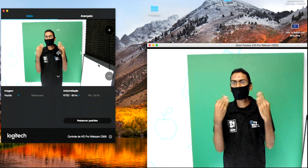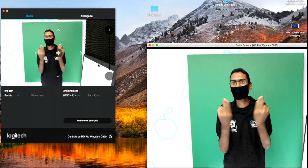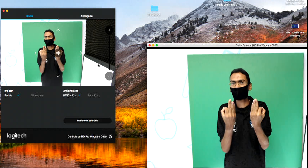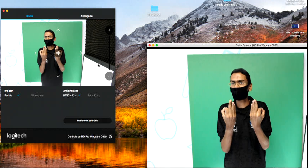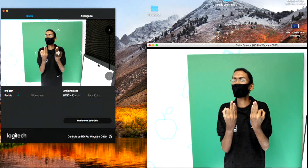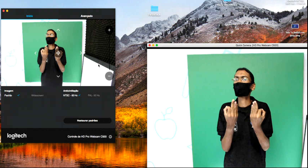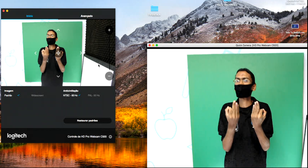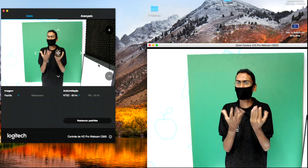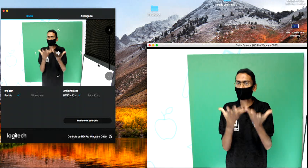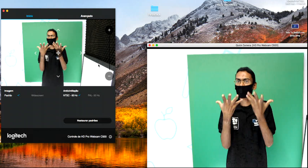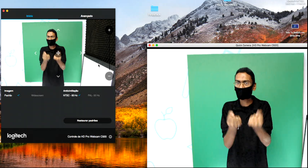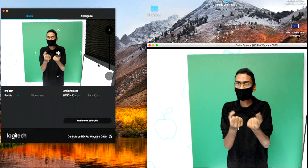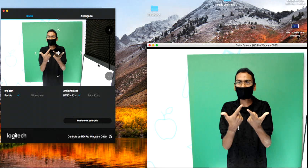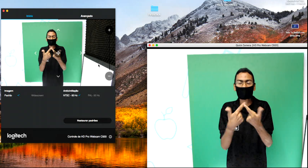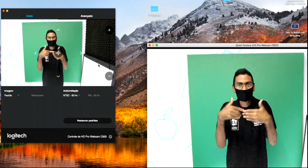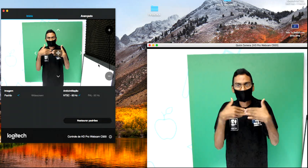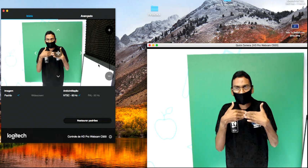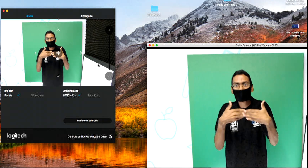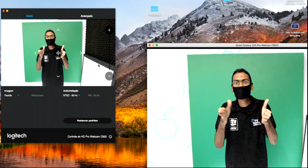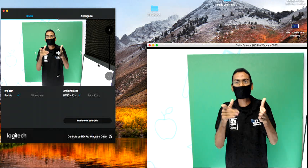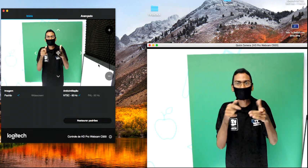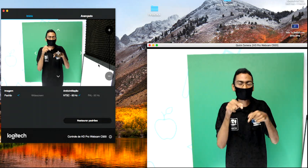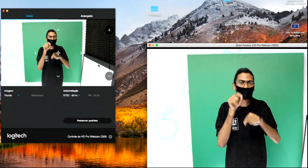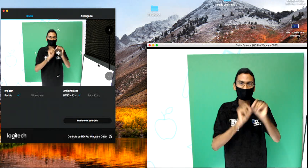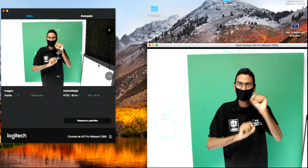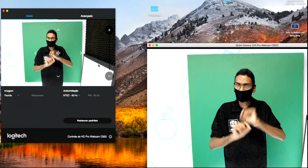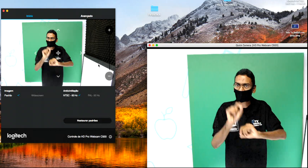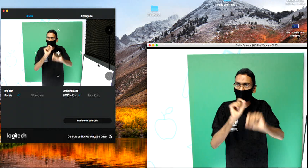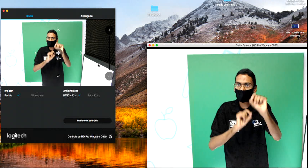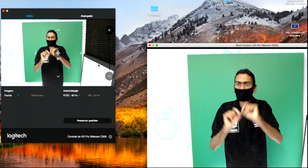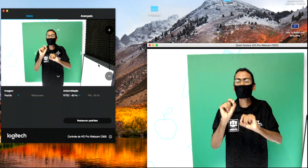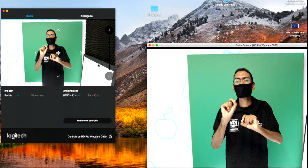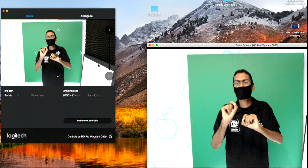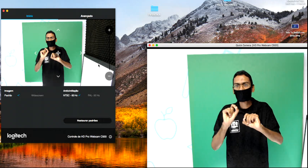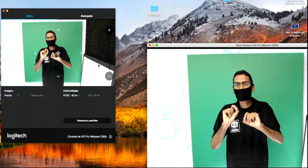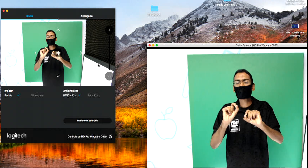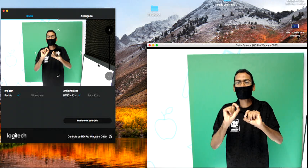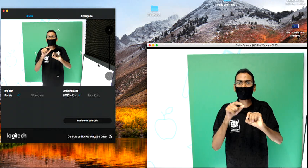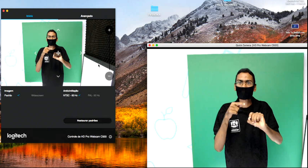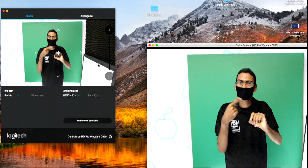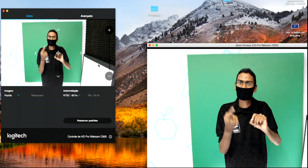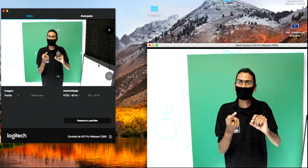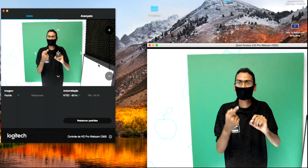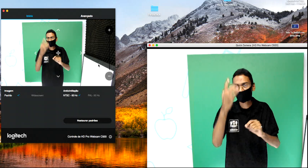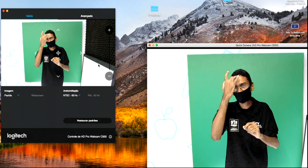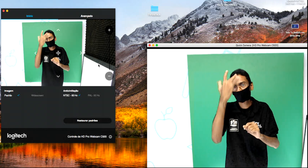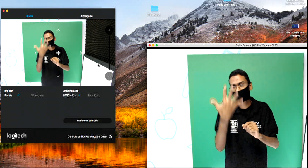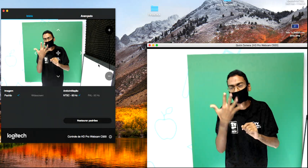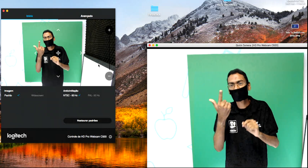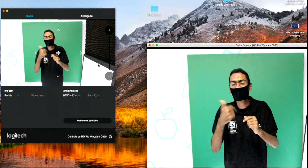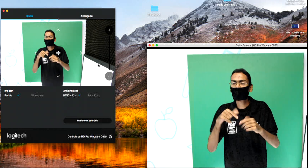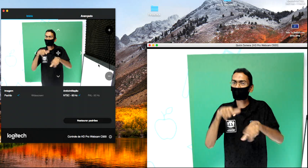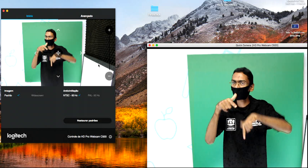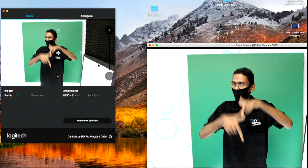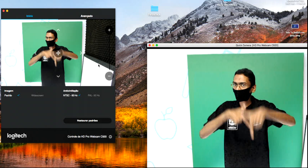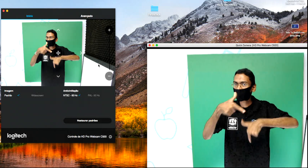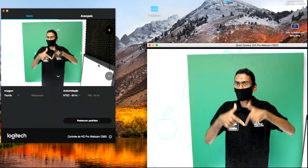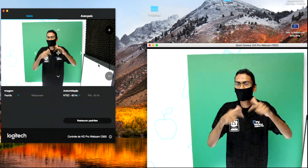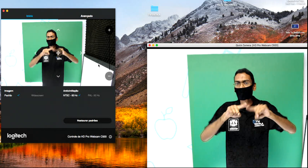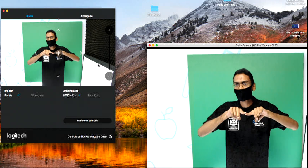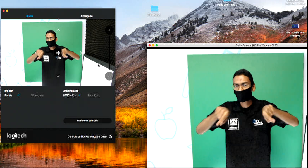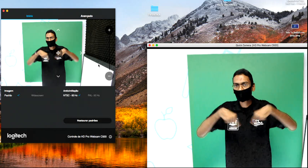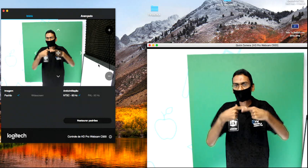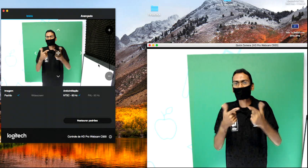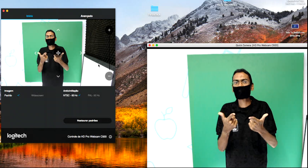mas também se abre para essa possibilidade do trabalho também, o espaço de trabalho também